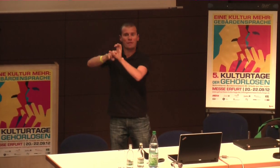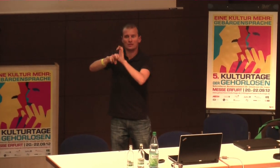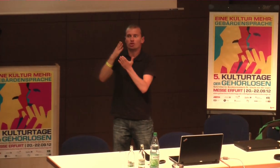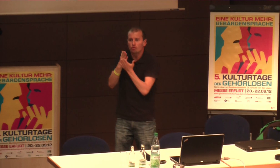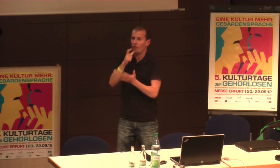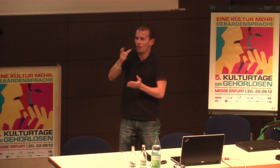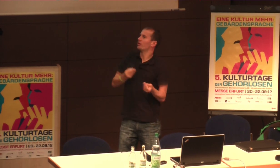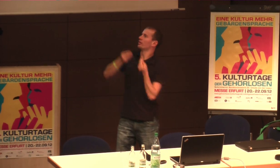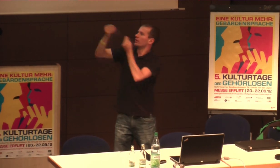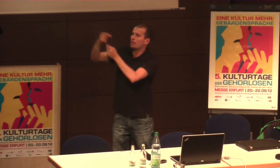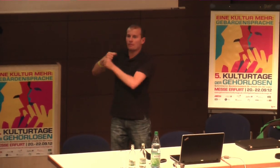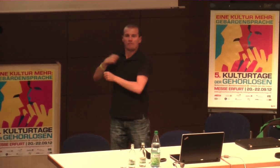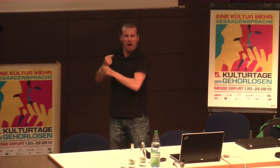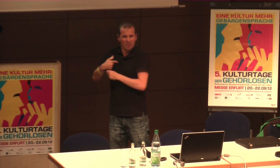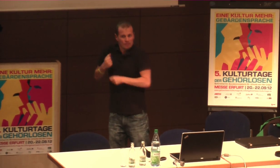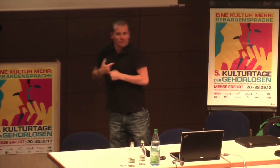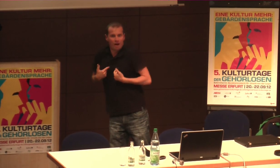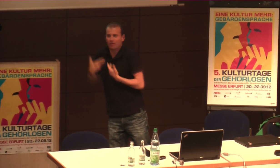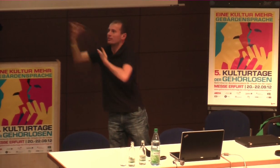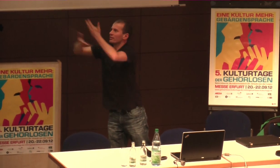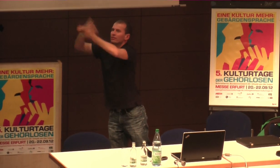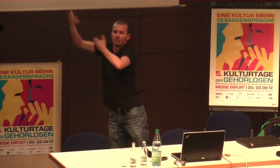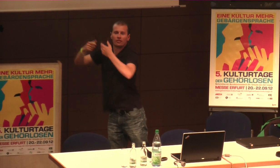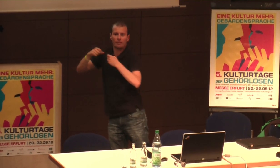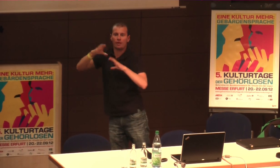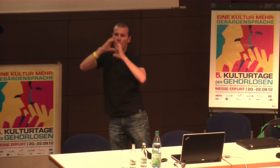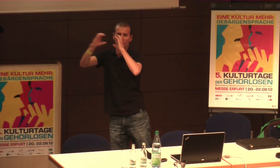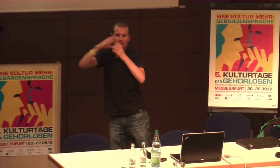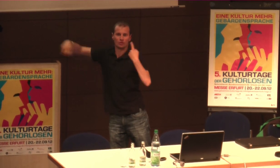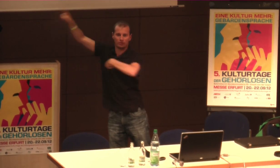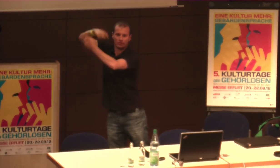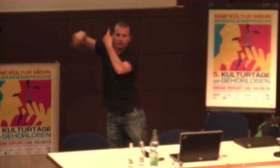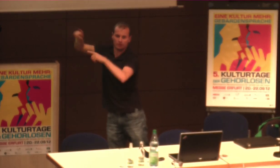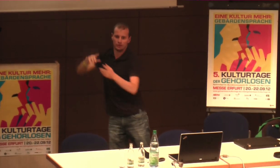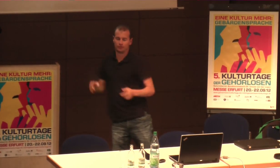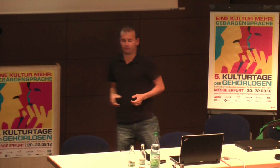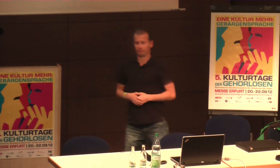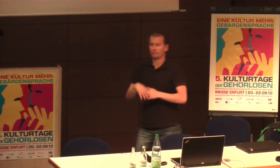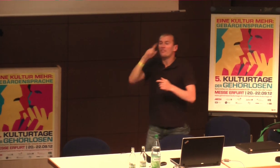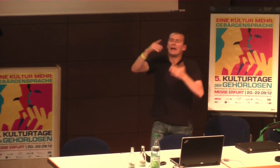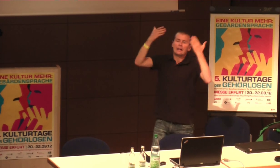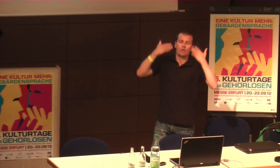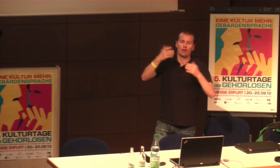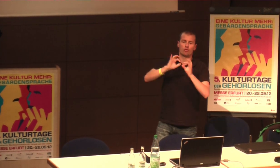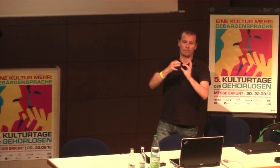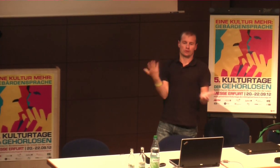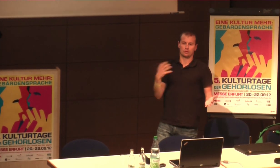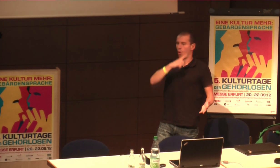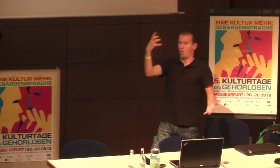Politik, und die machen das dann. Sondern, dass man auch selber einfach da einsteigt, dass man auch selbst da reinguckt und dadurch auch mehr kommunizieren kann.